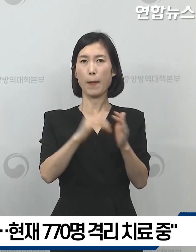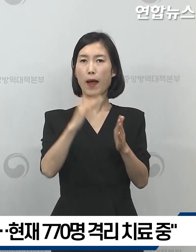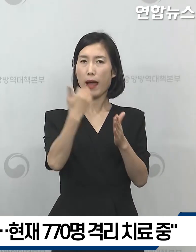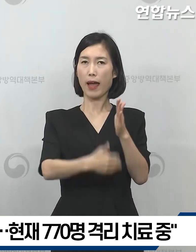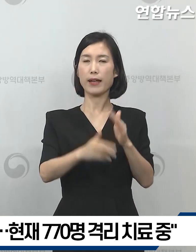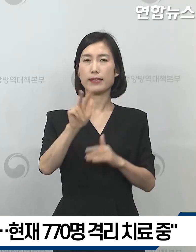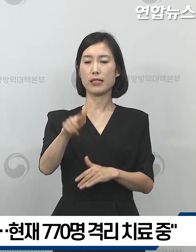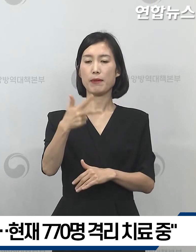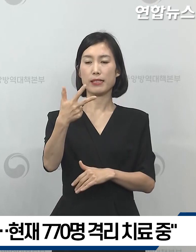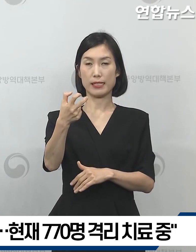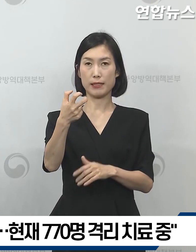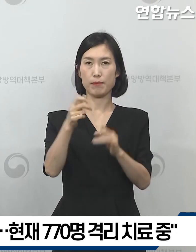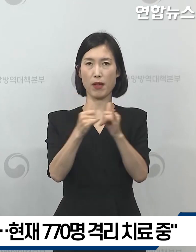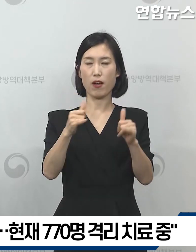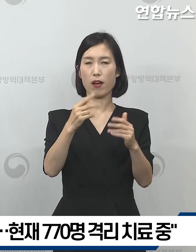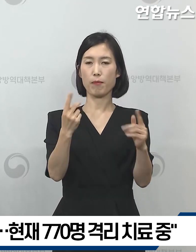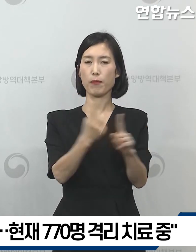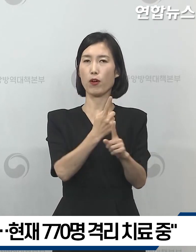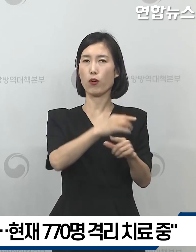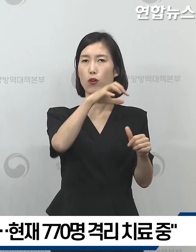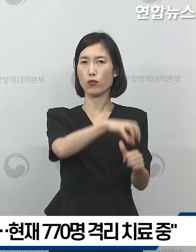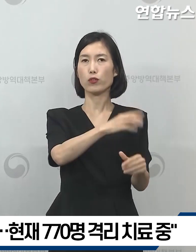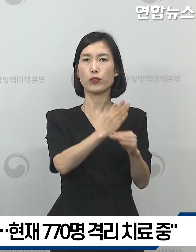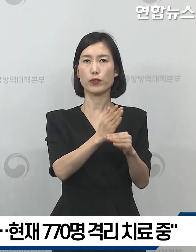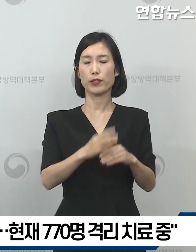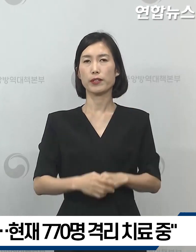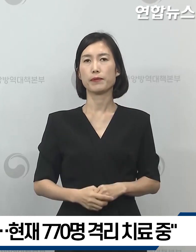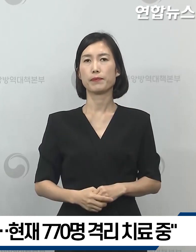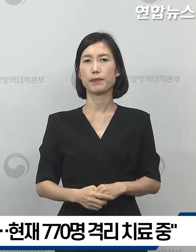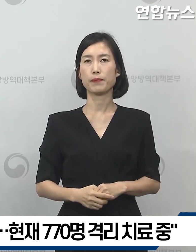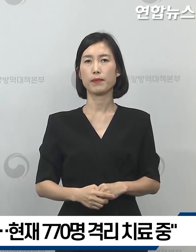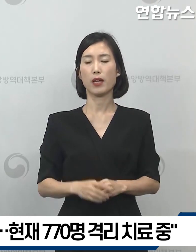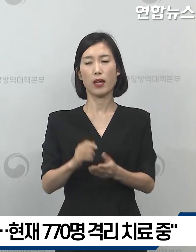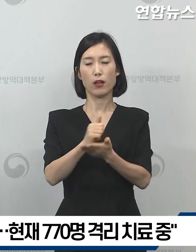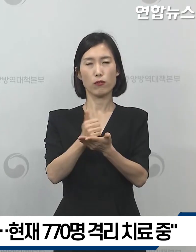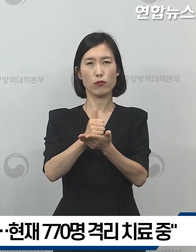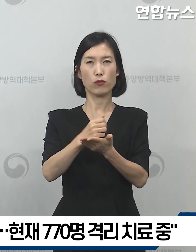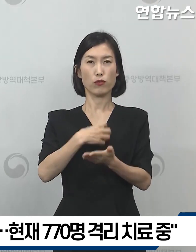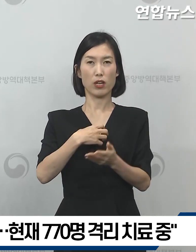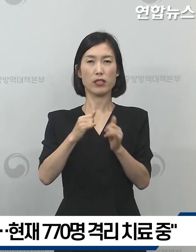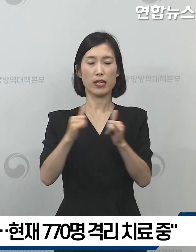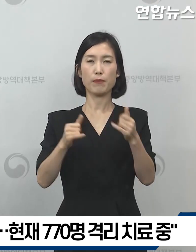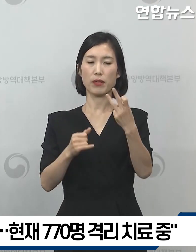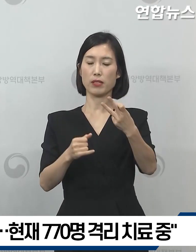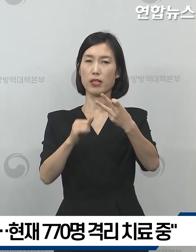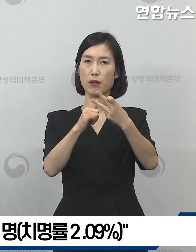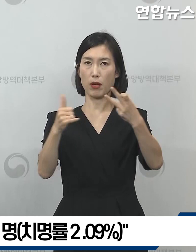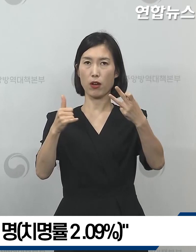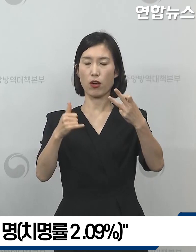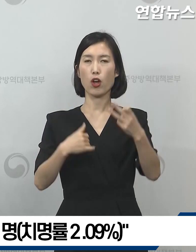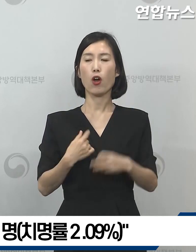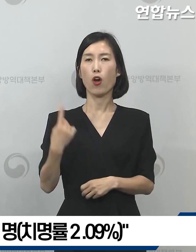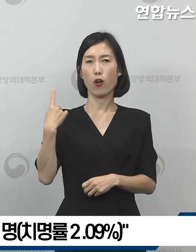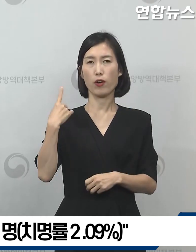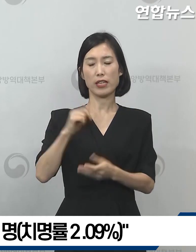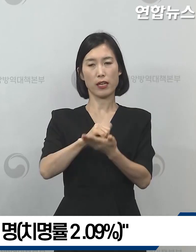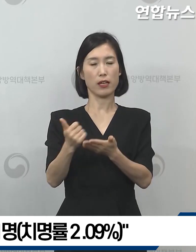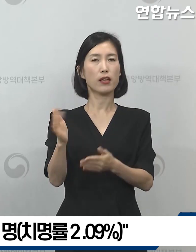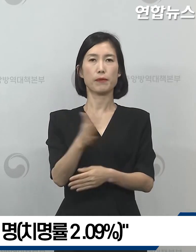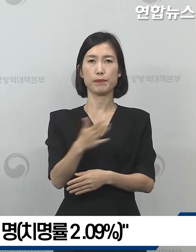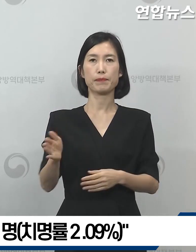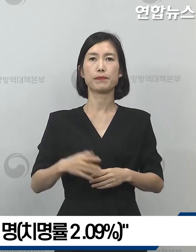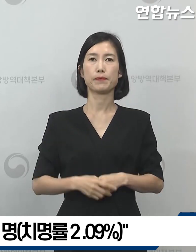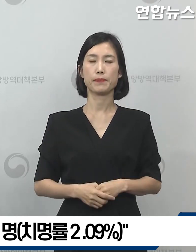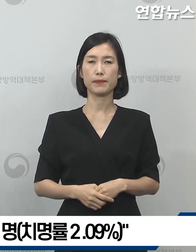770명이 격립 중인 상황입니다. 위중증 환자는 13명이고 어제는 사망자가